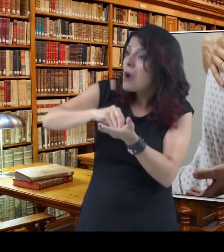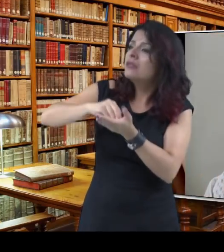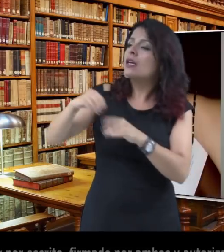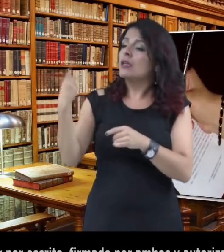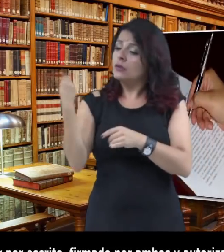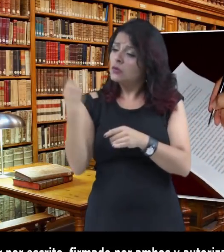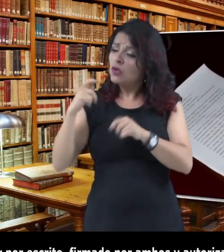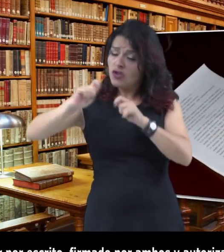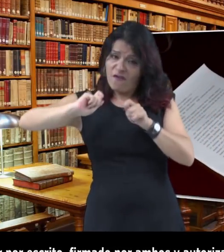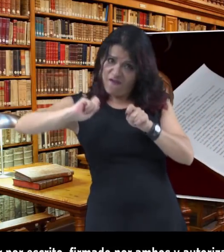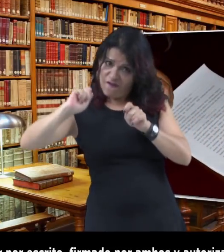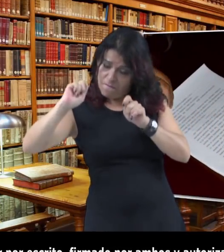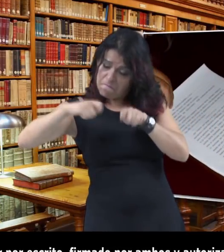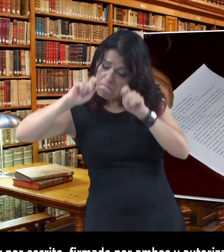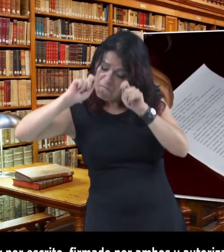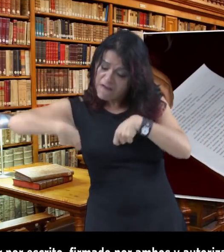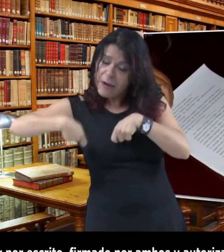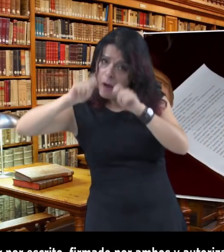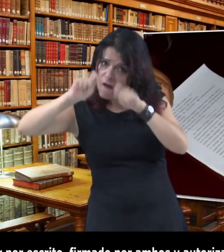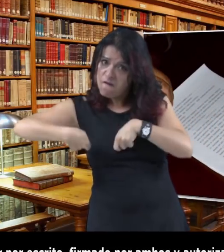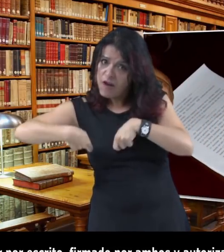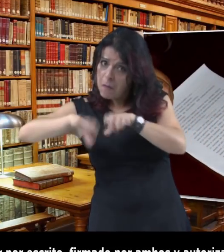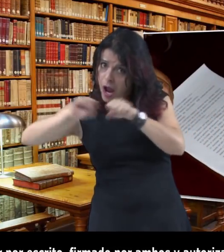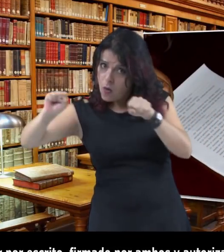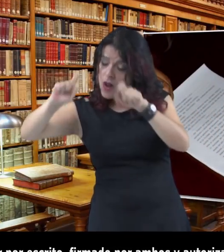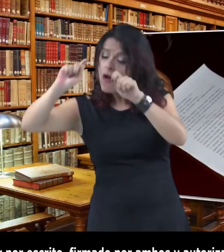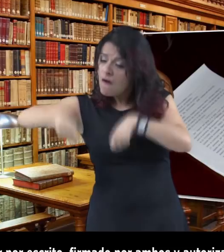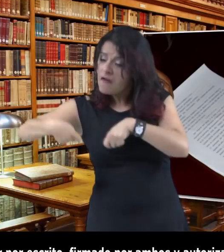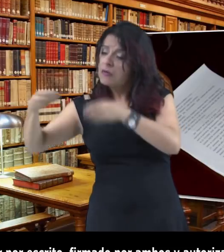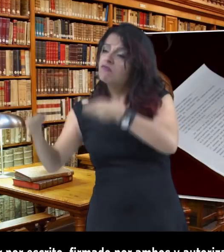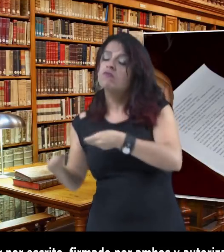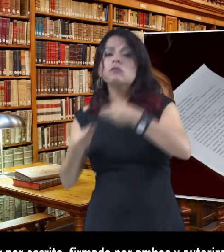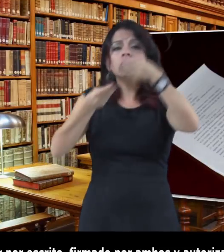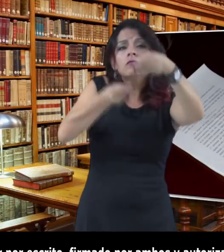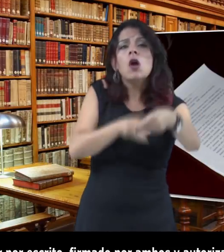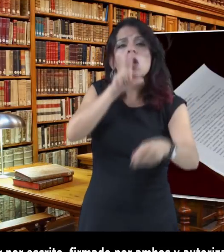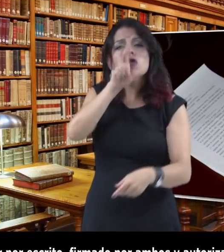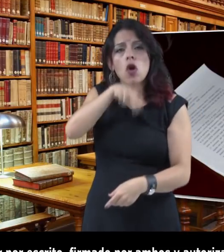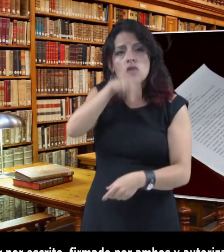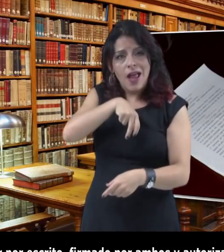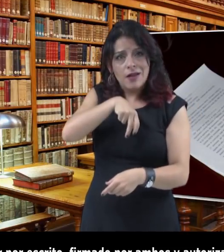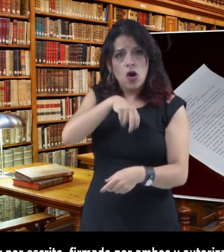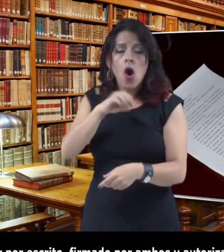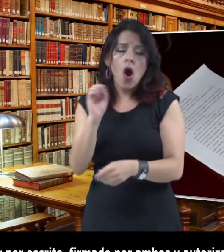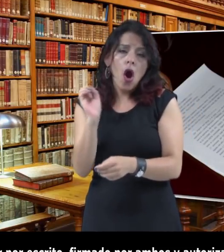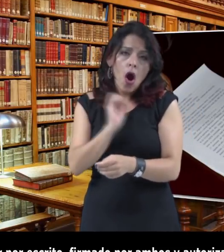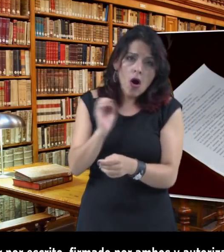Debe quedar por escrito, firmado por ambos y autorizado por un notario o el jefe de la Corporación de Asistencia Judicial,